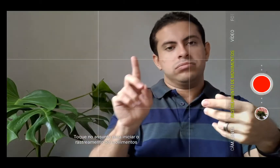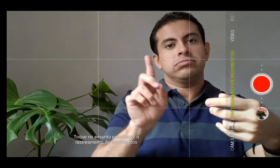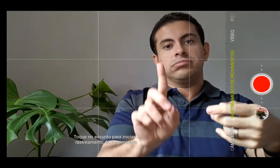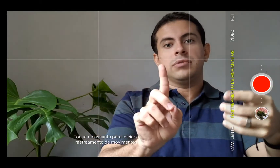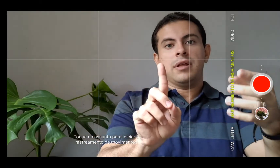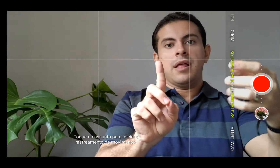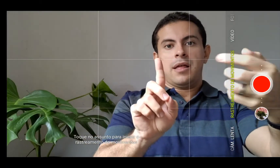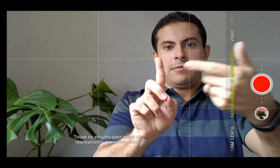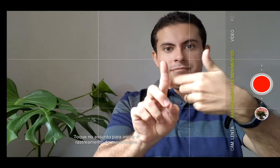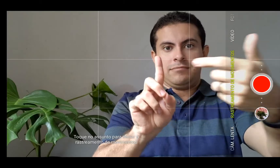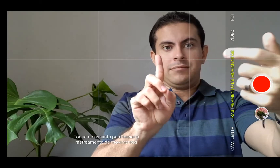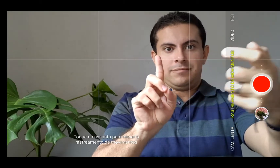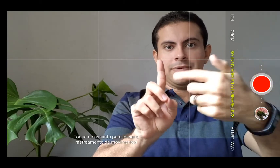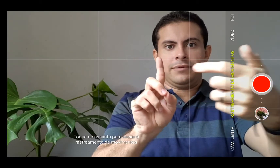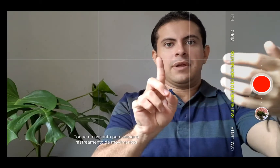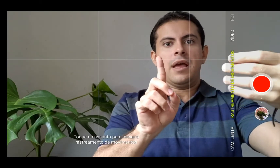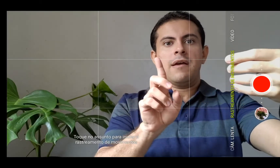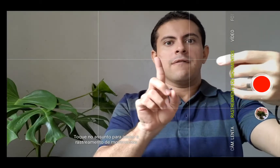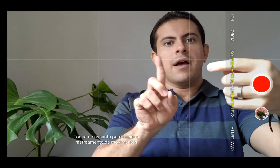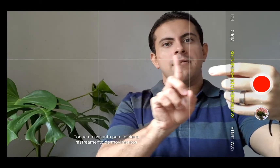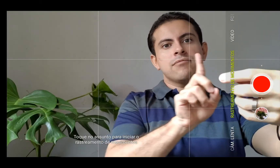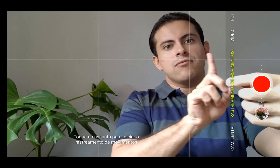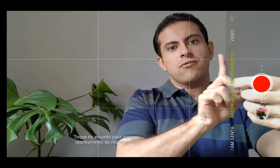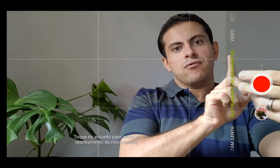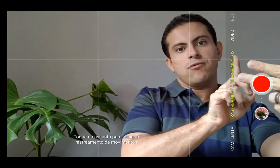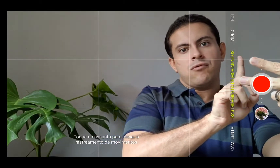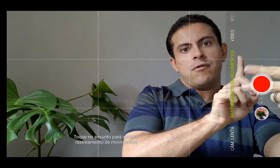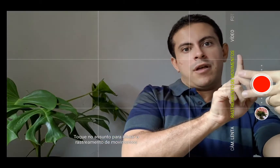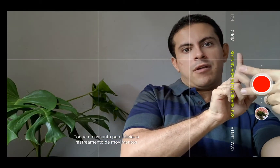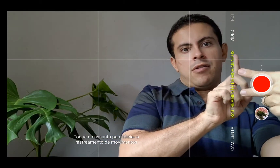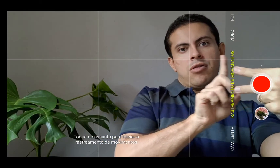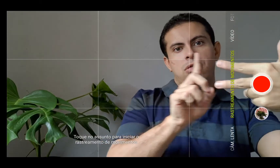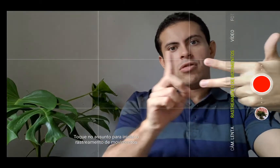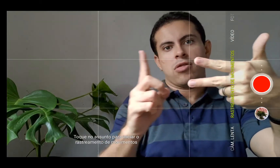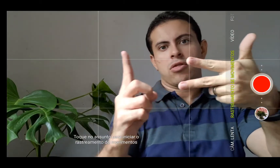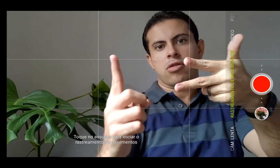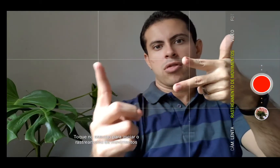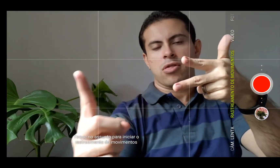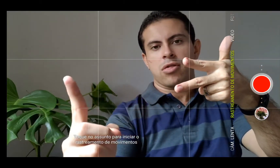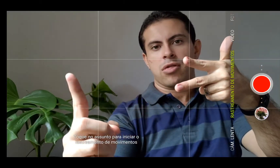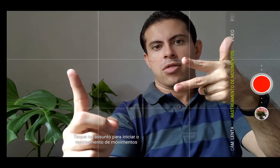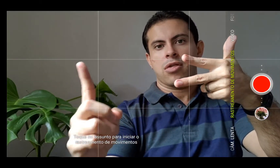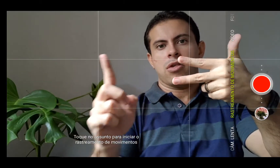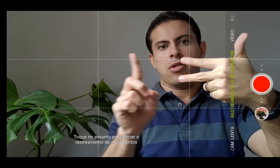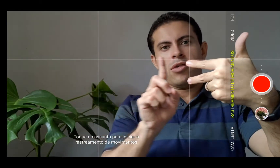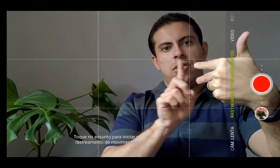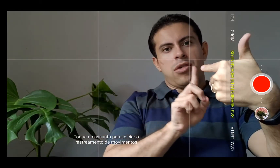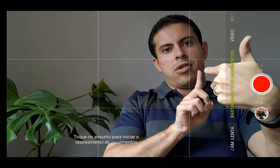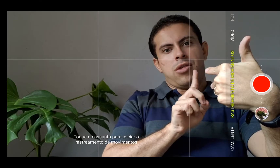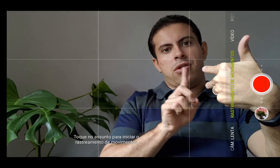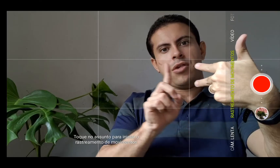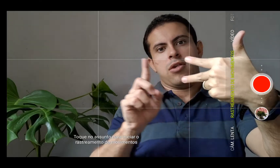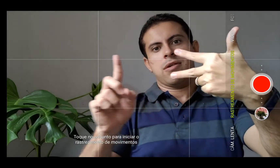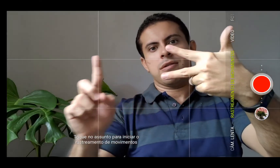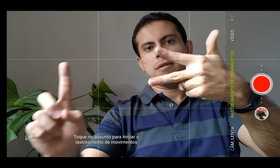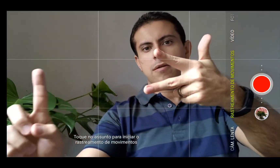jeito que ele vai se movendo, a câmera vai seguindo o objeto ou a pessoa. Isso é bom para quem está dando alguma aula,